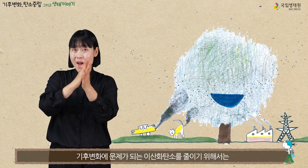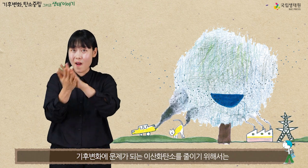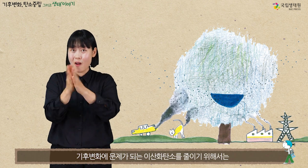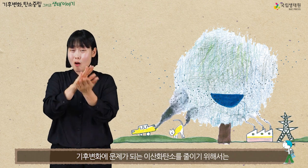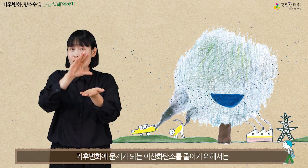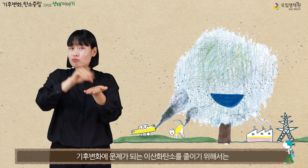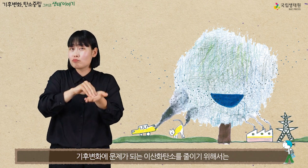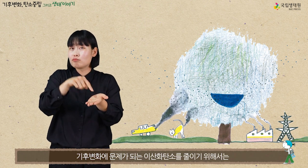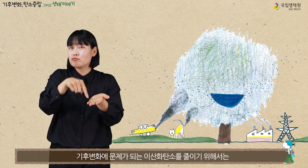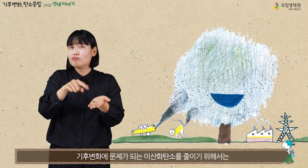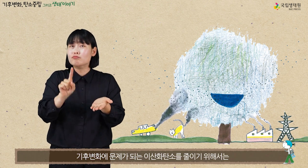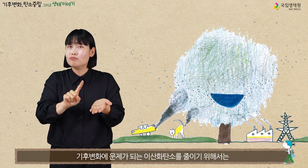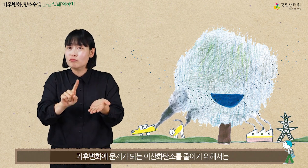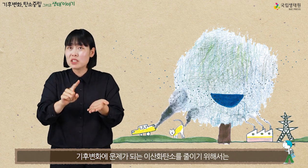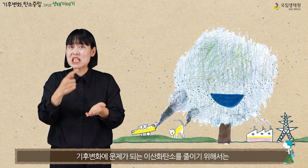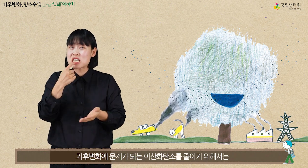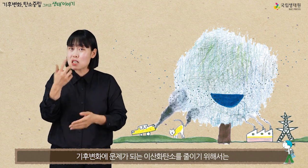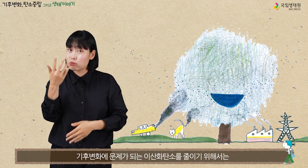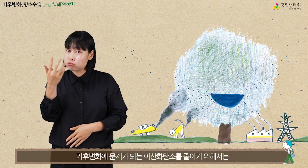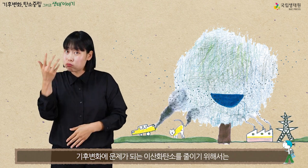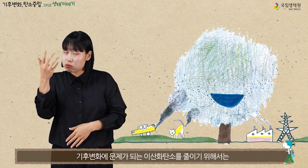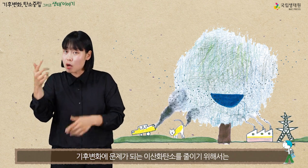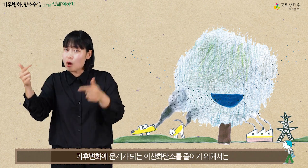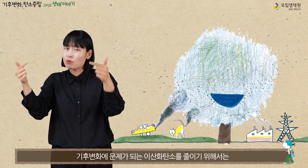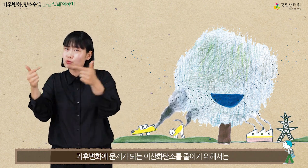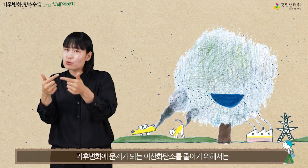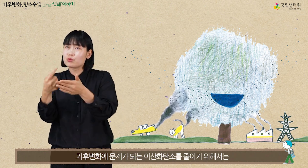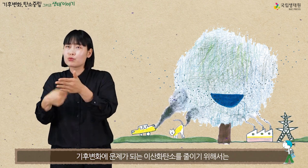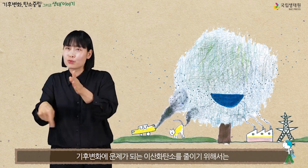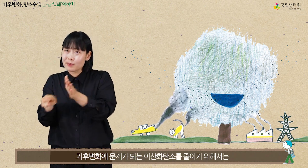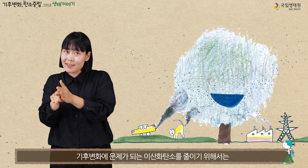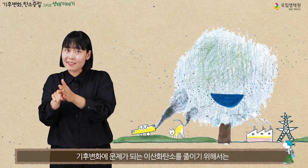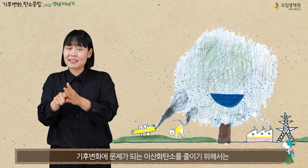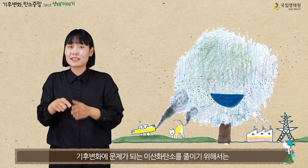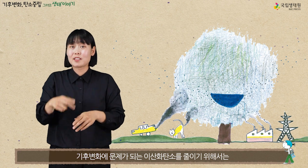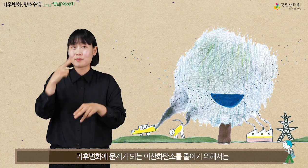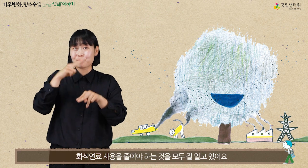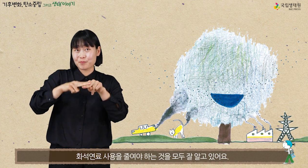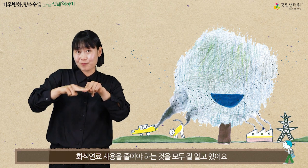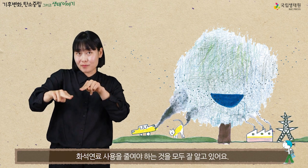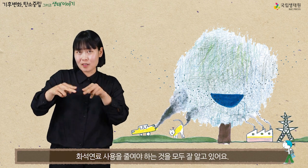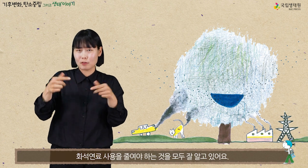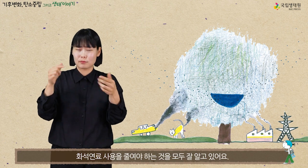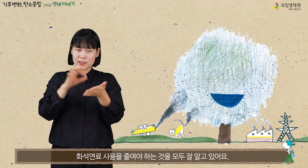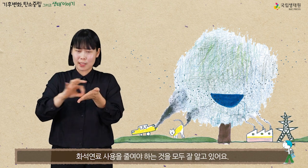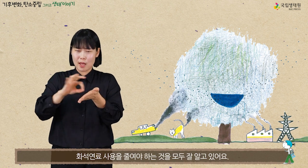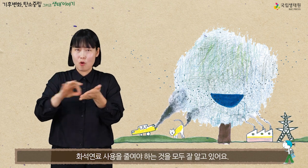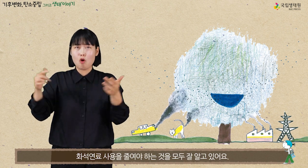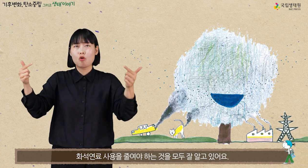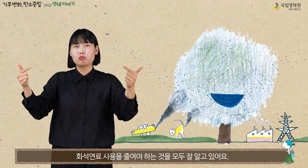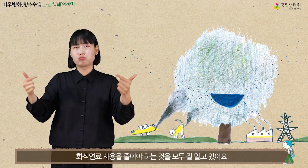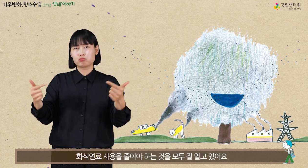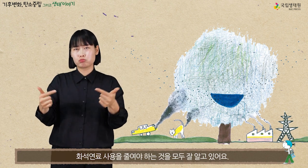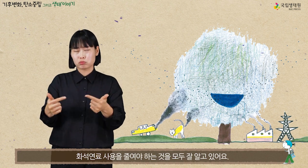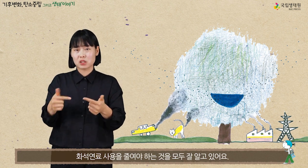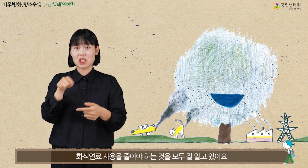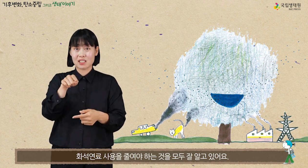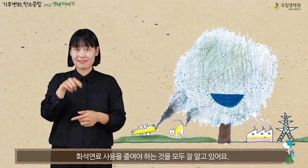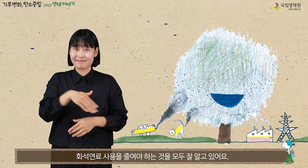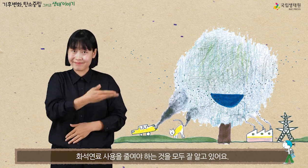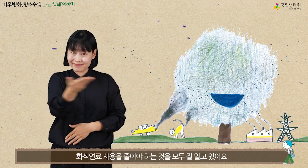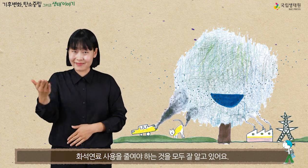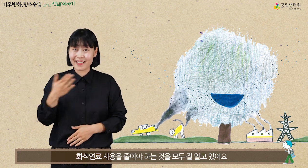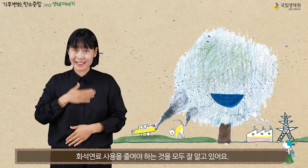기후변화에 문제가 되는 이산화탄소를 줄이기 위해서는 화석연료 사용을 줄여야 하는